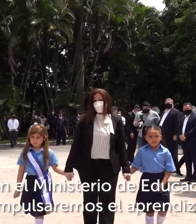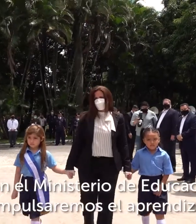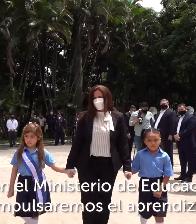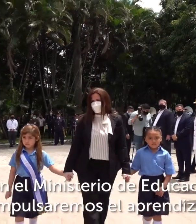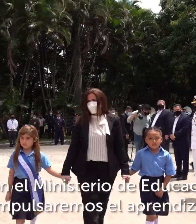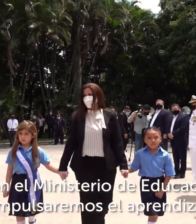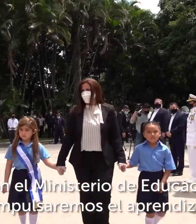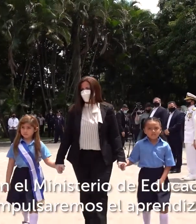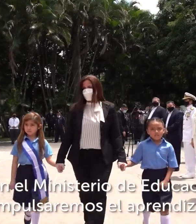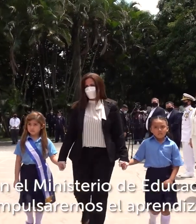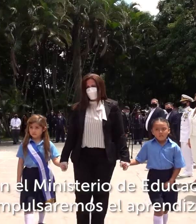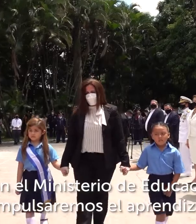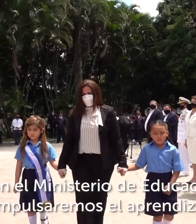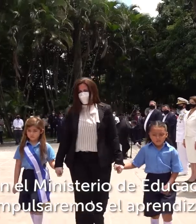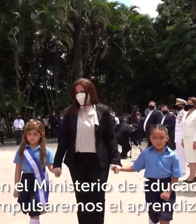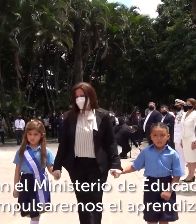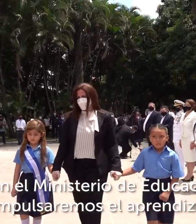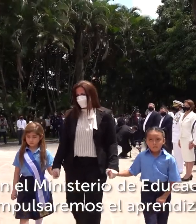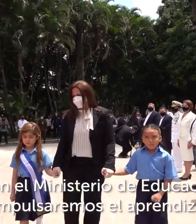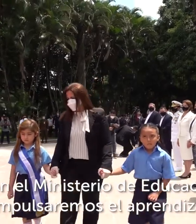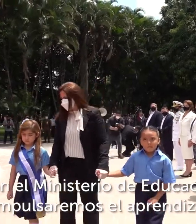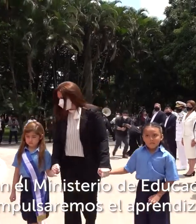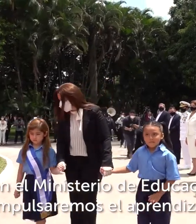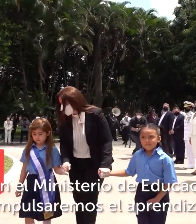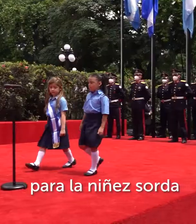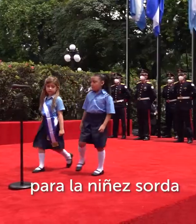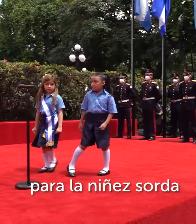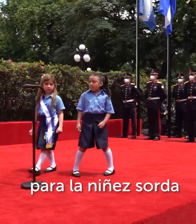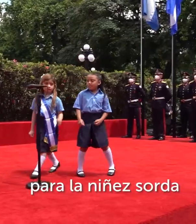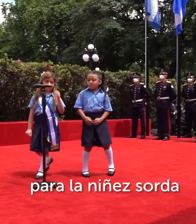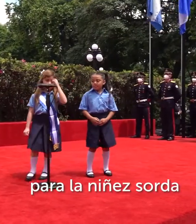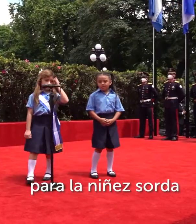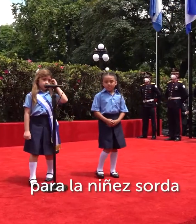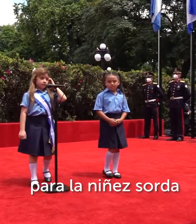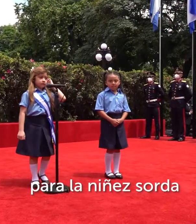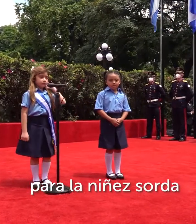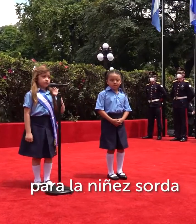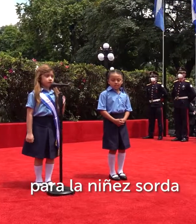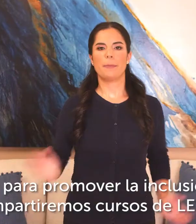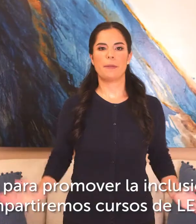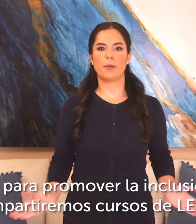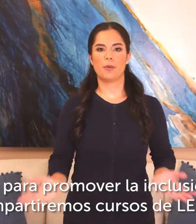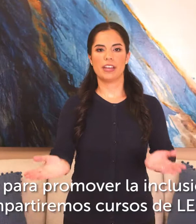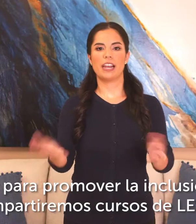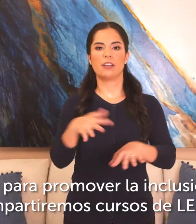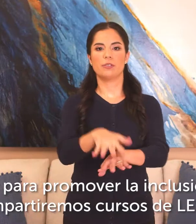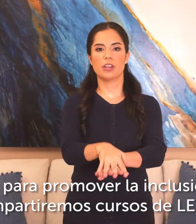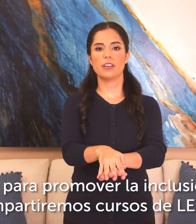ministerio de educación impulsaremos el aprendizaje para la niñez sorda para promover la inclusión